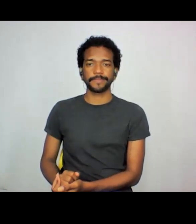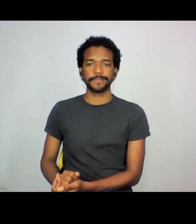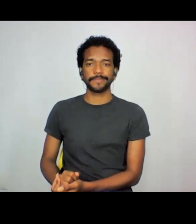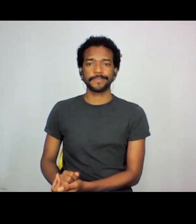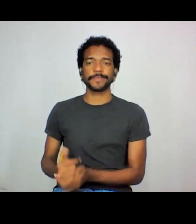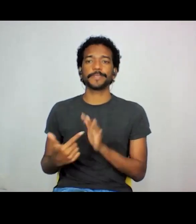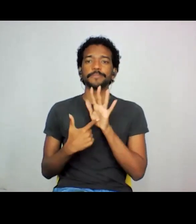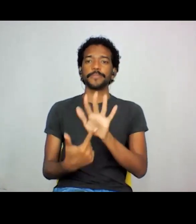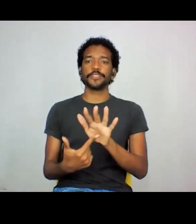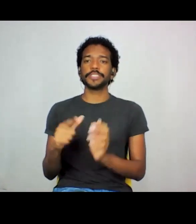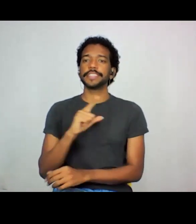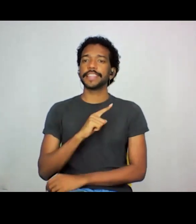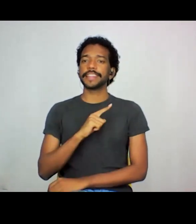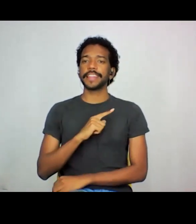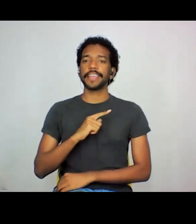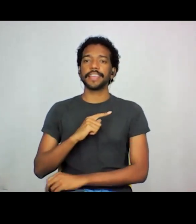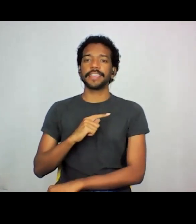identidade nipônica,